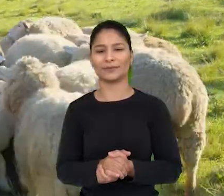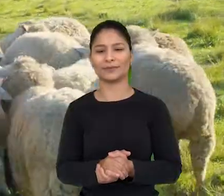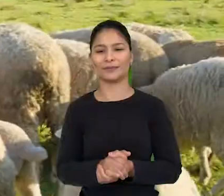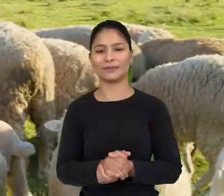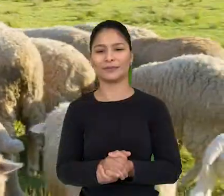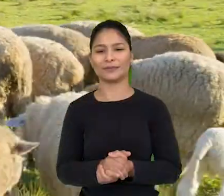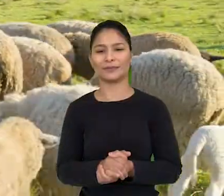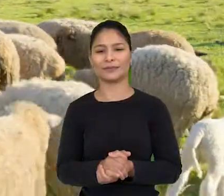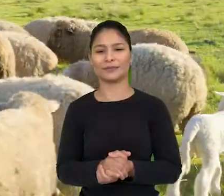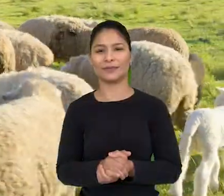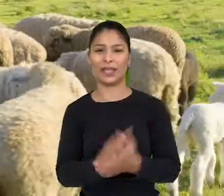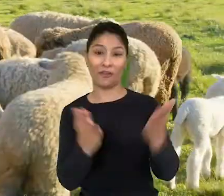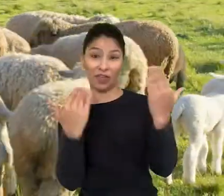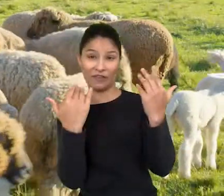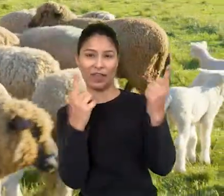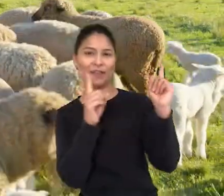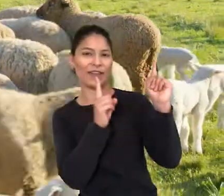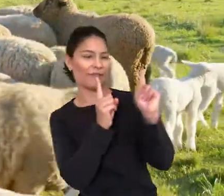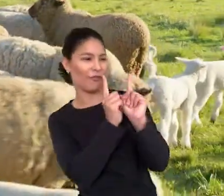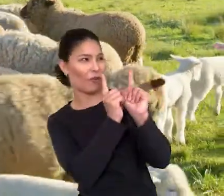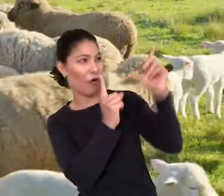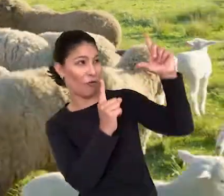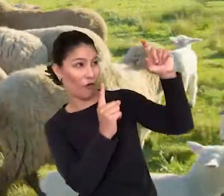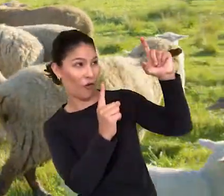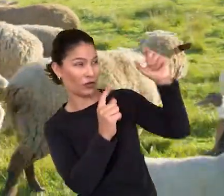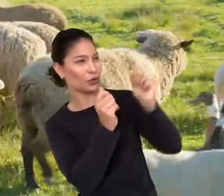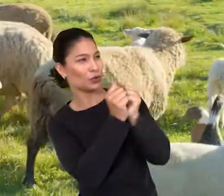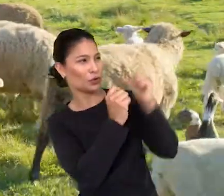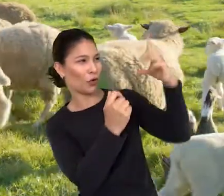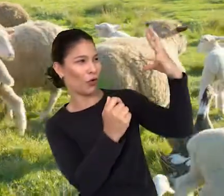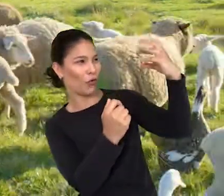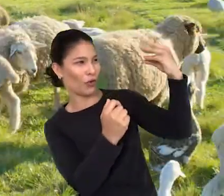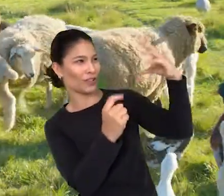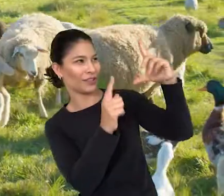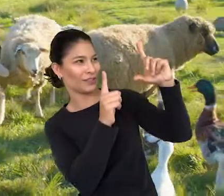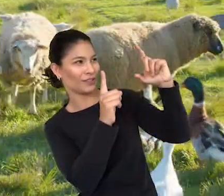E agora vem cá, Chesca, vem, vem, Chesca, vem aqui, ó. Vem. Vai no mesmo…